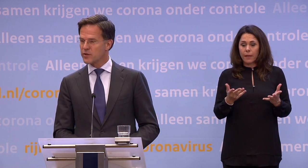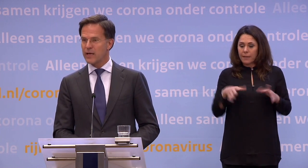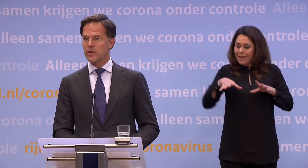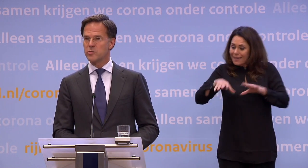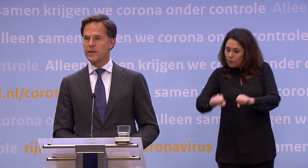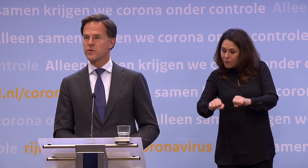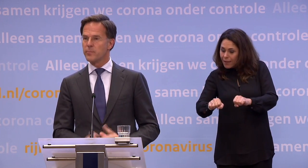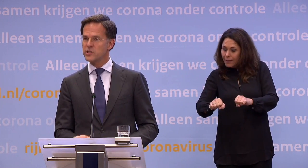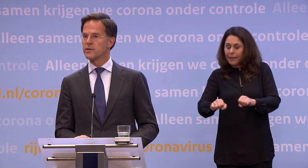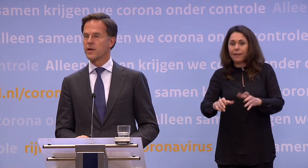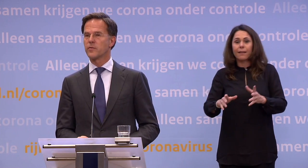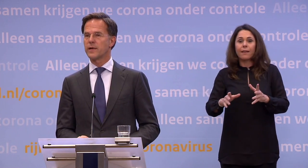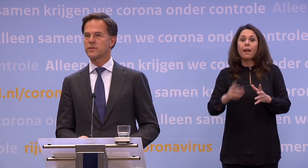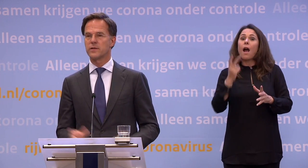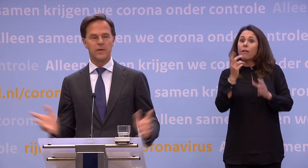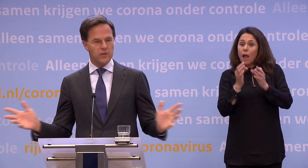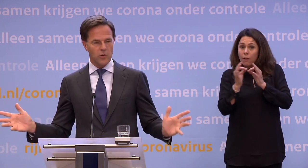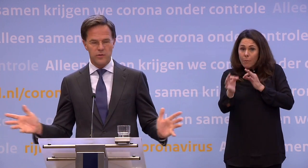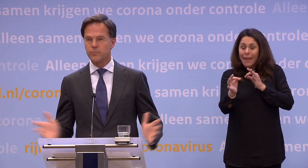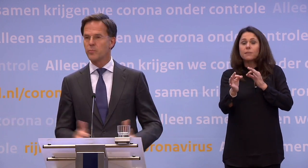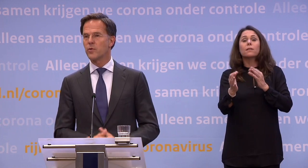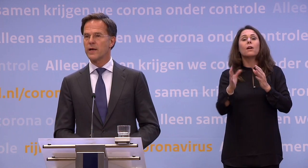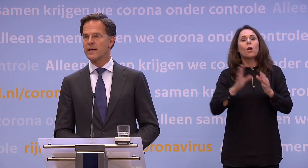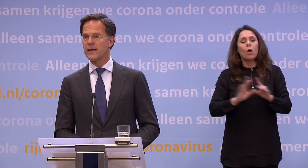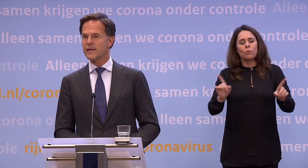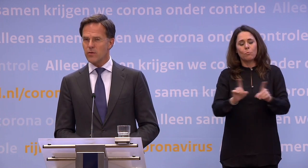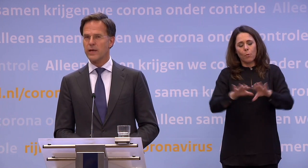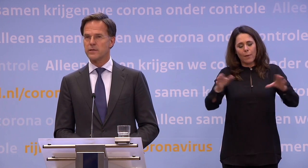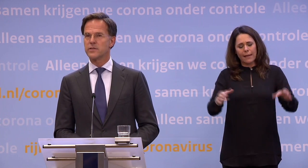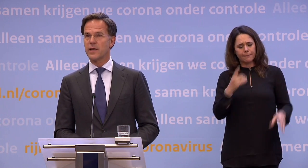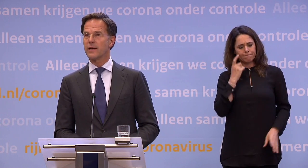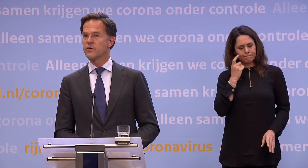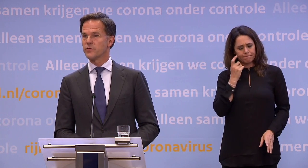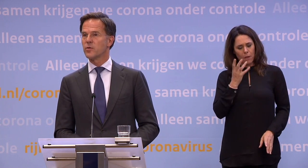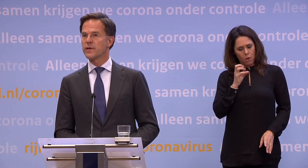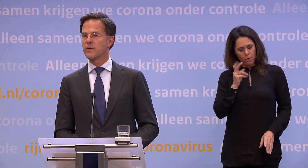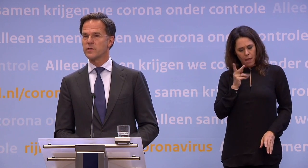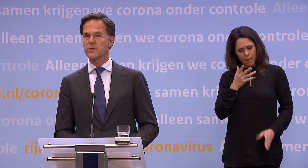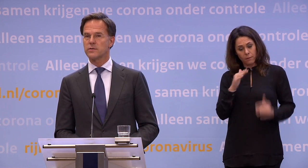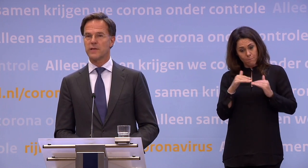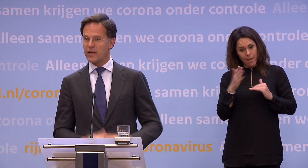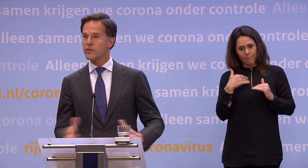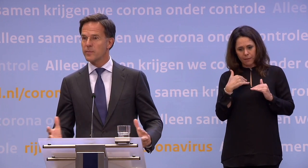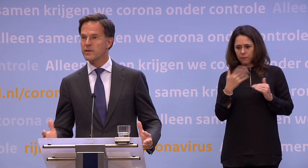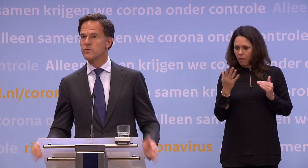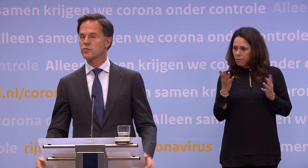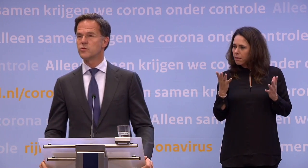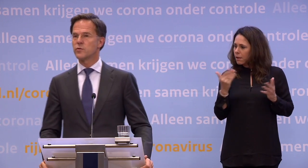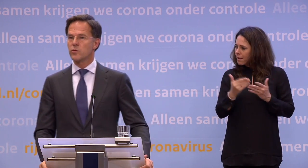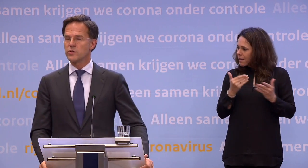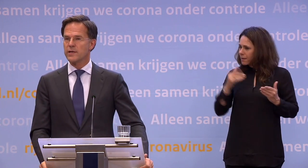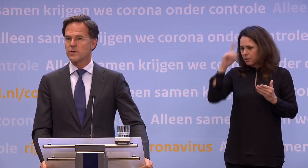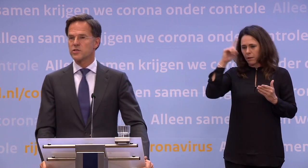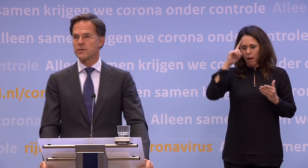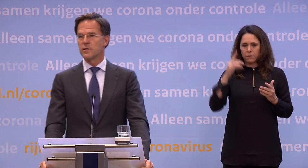triage... ...dat we geen maximaal aantal, mits anderhalve meter... ...dat ook die poppodia gaan nadenken... ...oké, dat is eigenlijk wel veel meer dan we dachten. Echt veel meer dan we tot